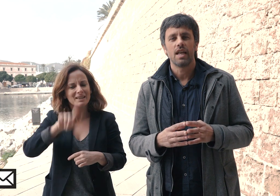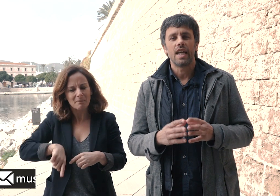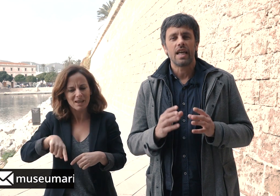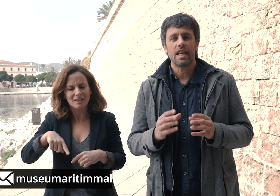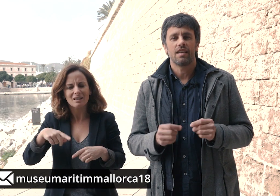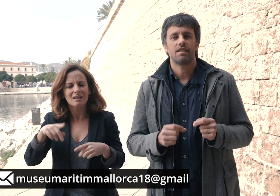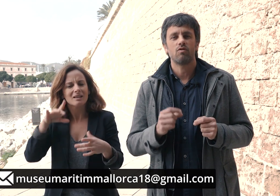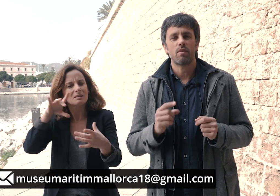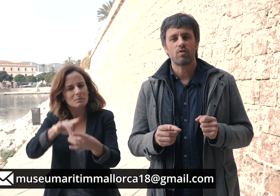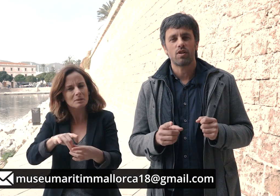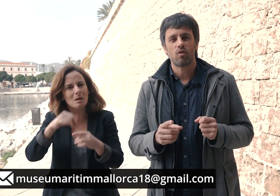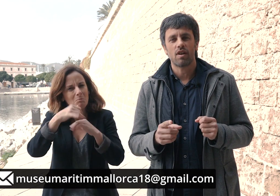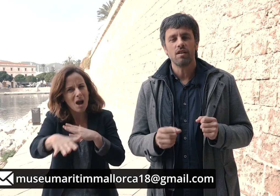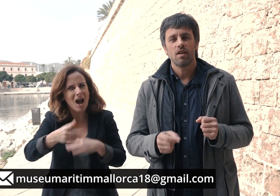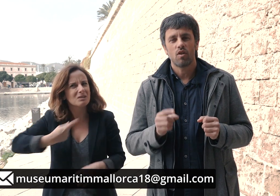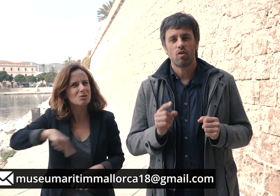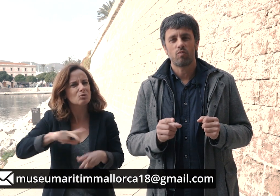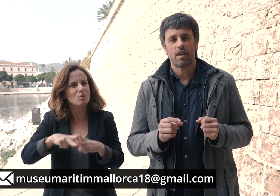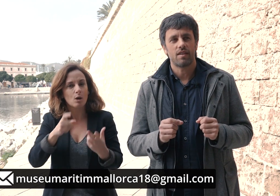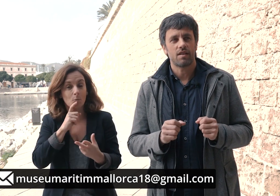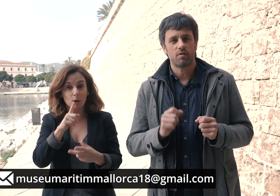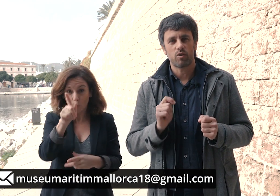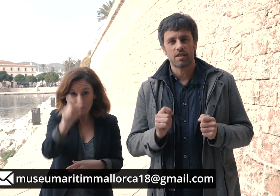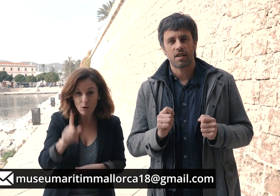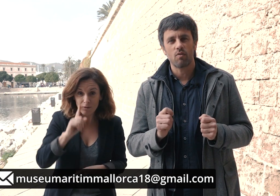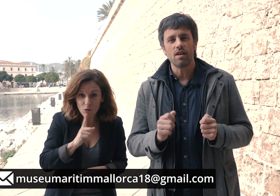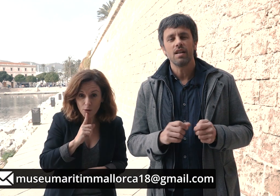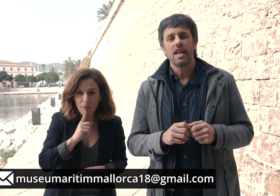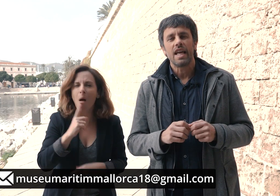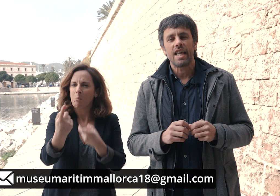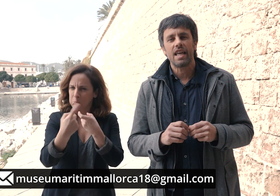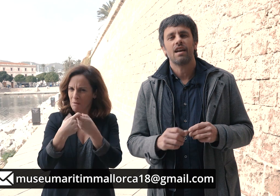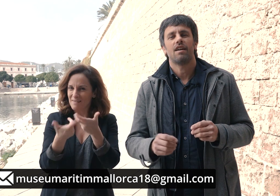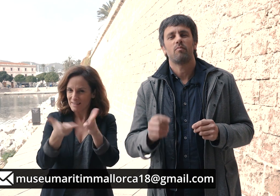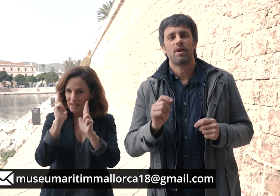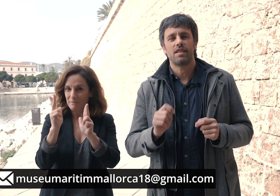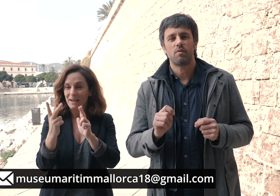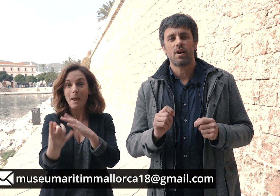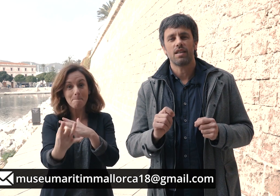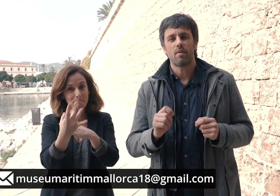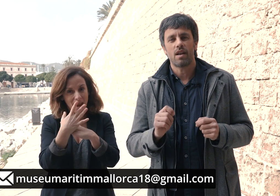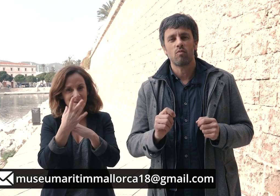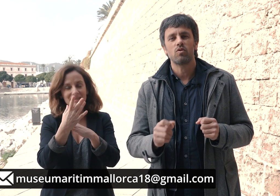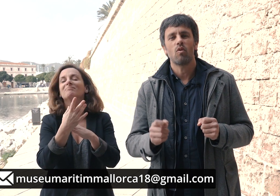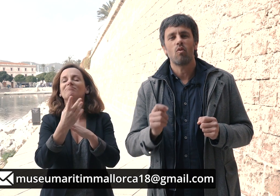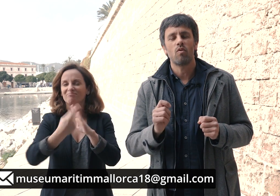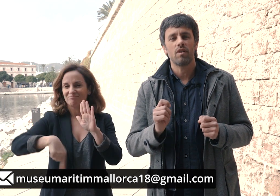I si ets una persona sorda, no t'ho perdis, ens pots escriure i participar, demanar-nos un